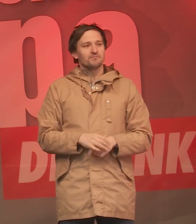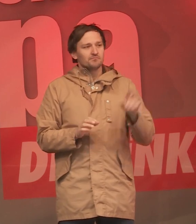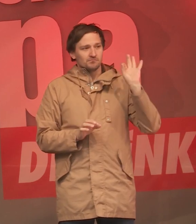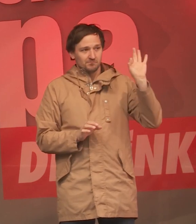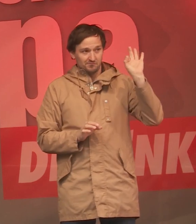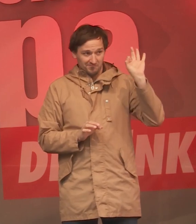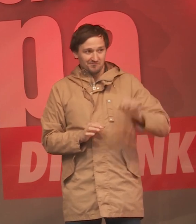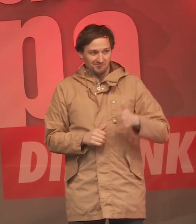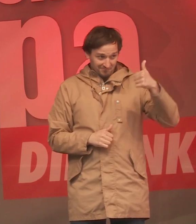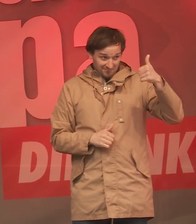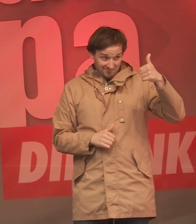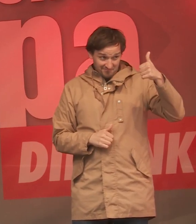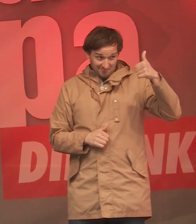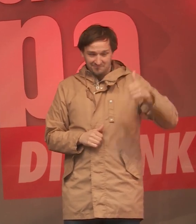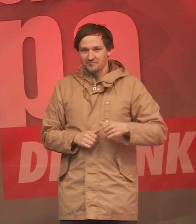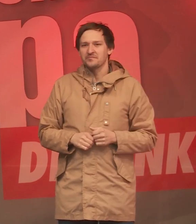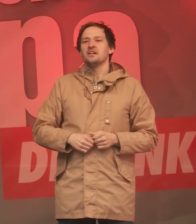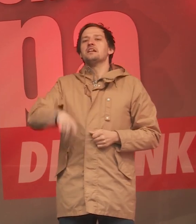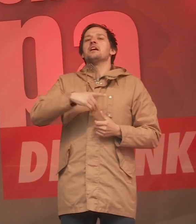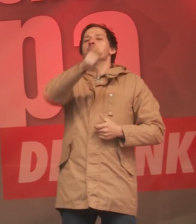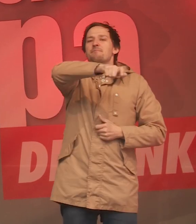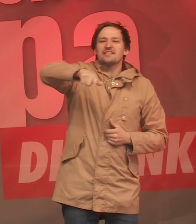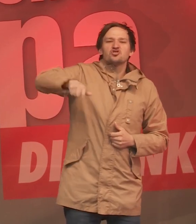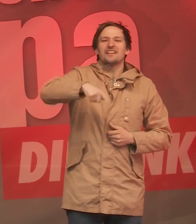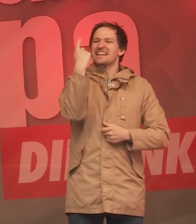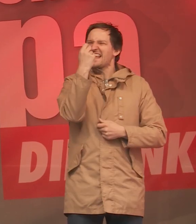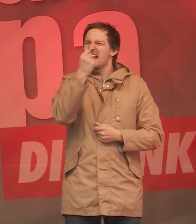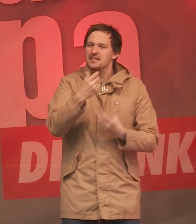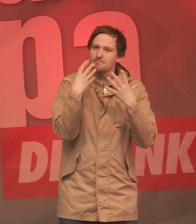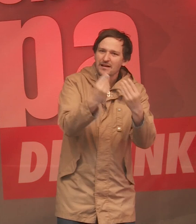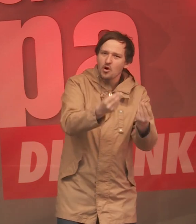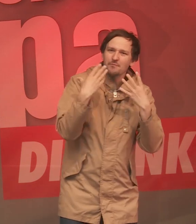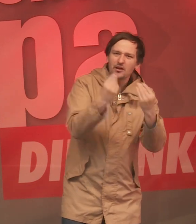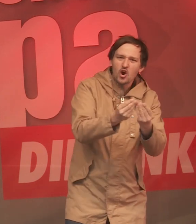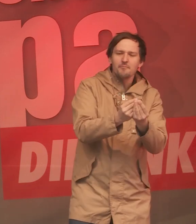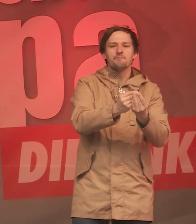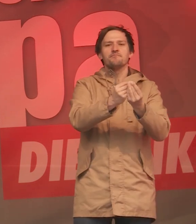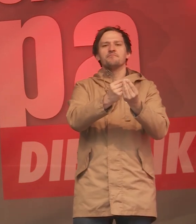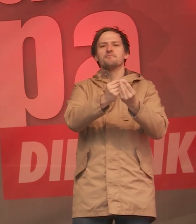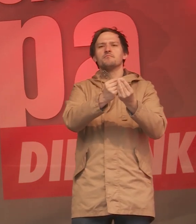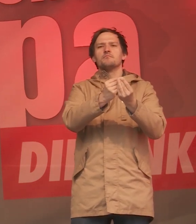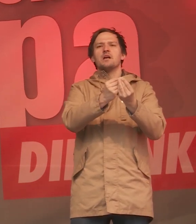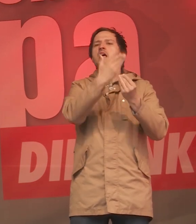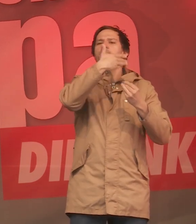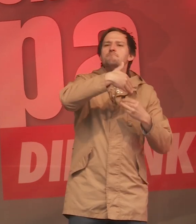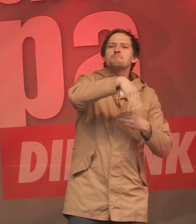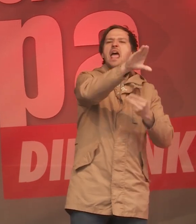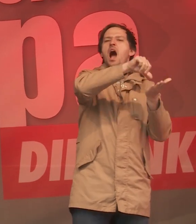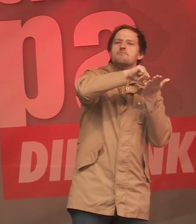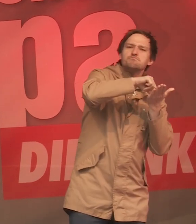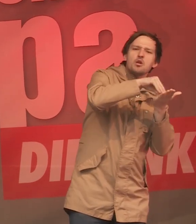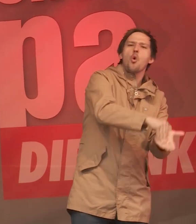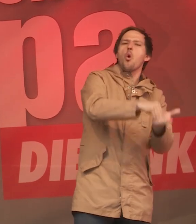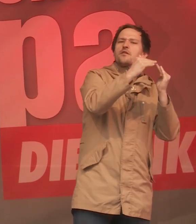Luxus, dass wir Menschen, denen wir unser Geld anvertrauen, ungleich mehr bezahlen als den Menschen,